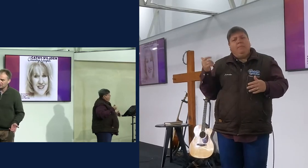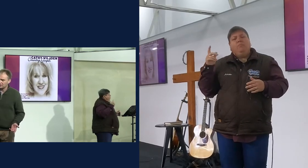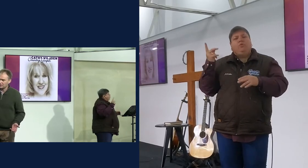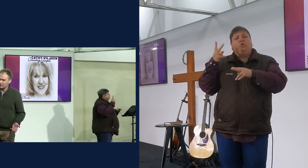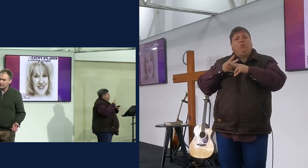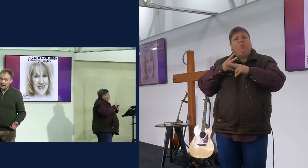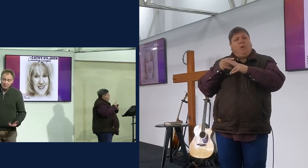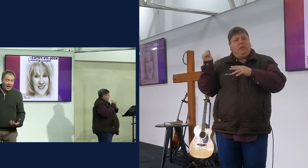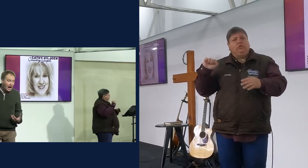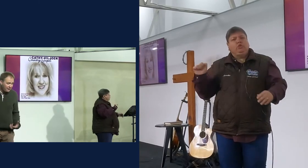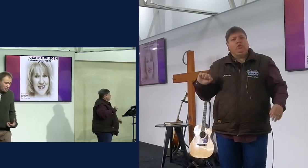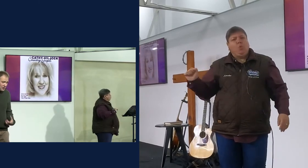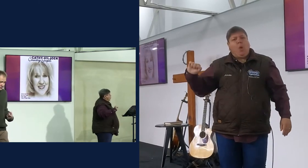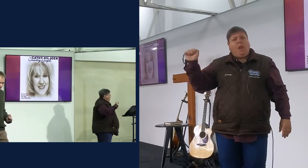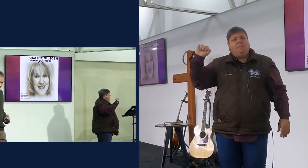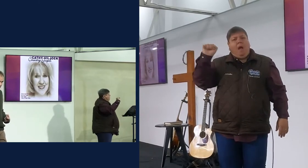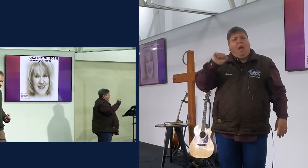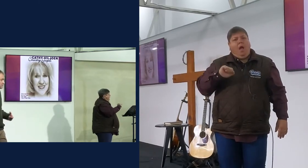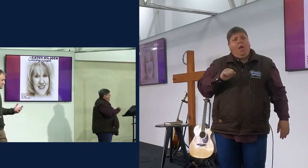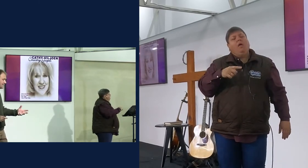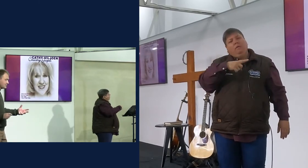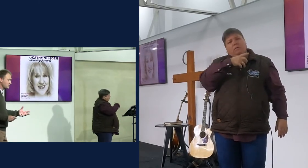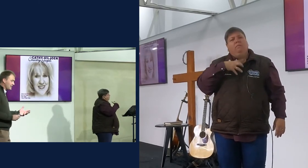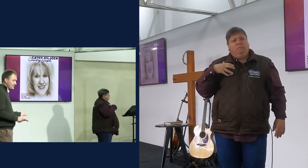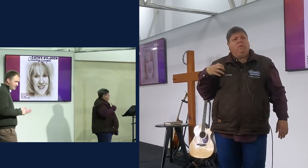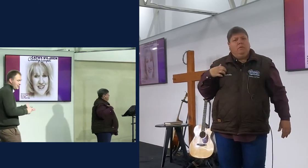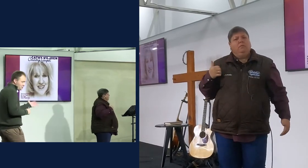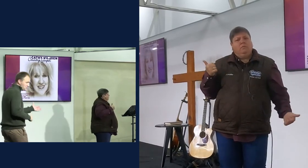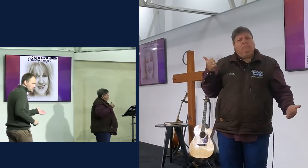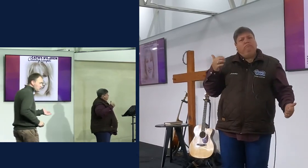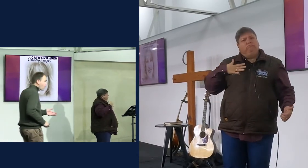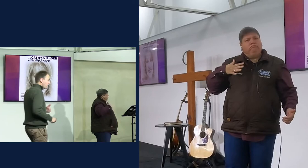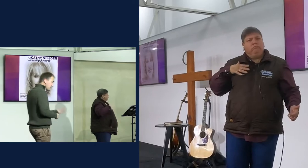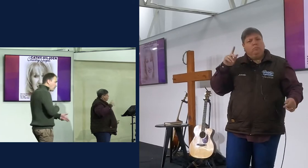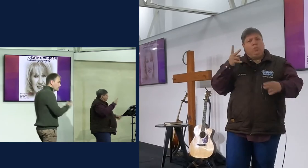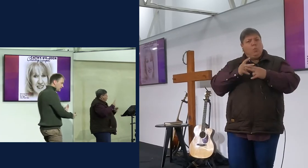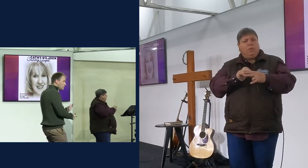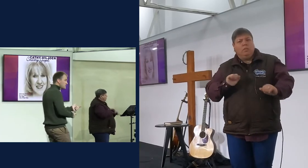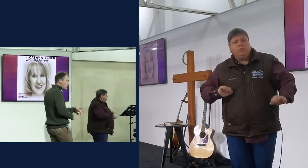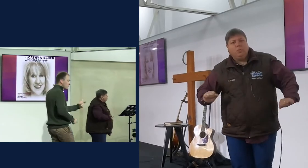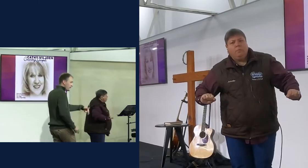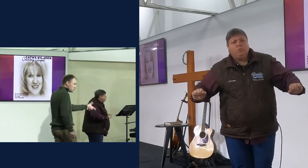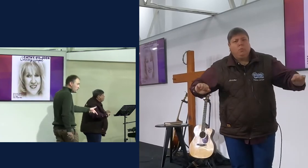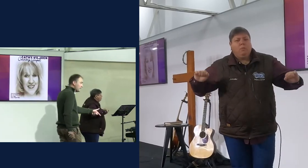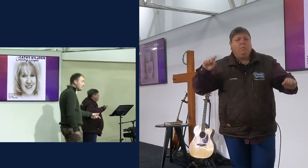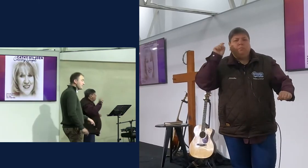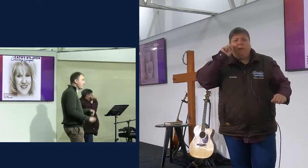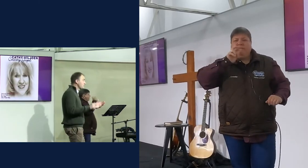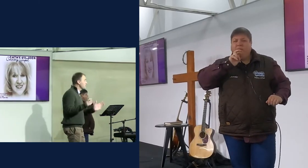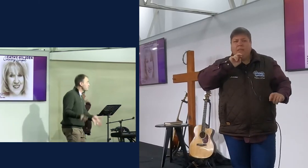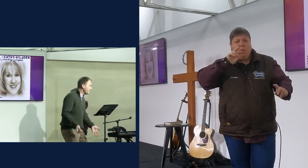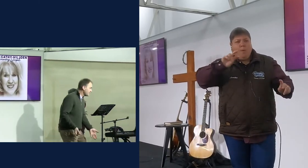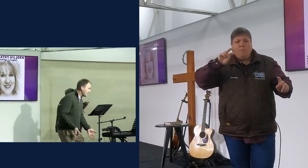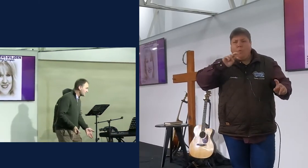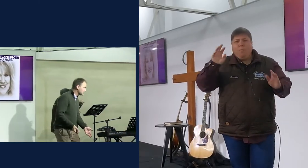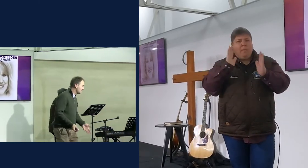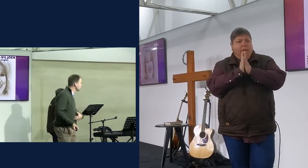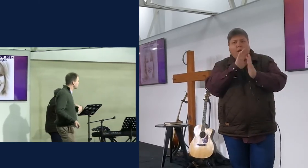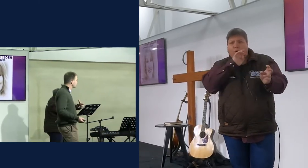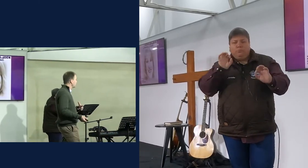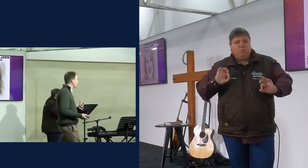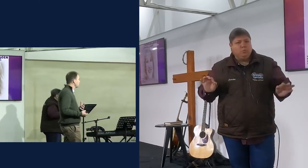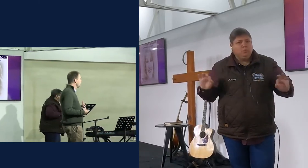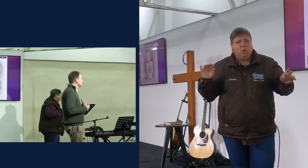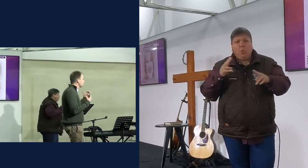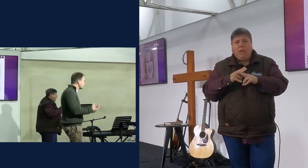skoon maak, baie afgehaal en verontwaardig, besluit, toe sy gaan die badkamers maar skoon maak, en sy maak die badkamers elke vredag skoon, terwyl daar niemand by die kerk is nie,